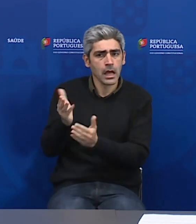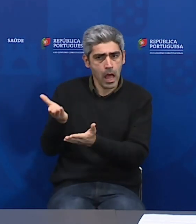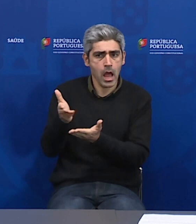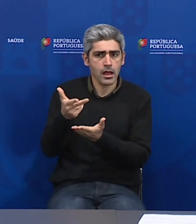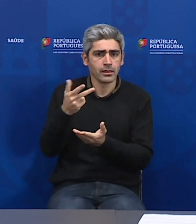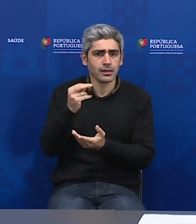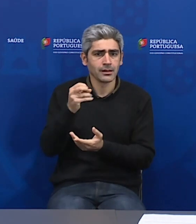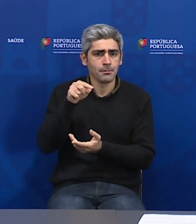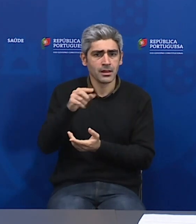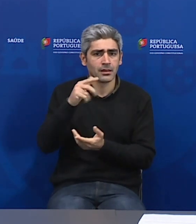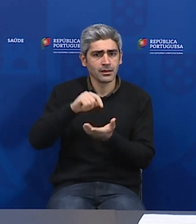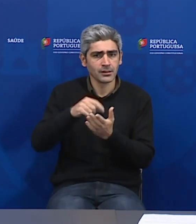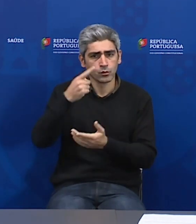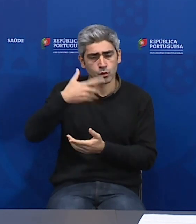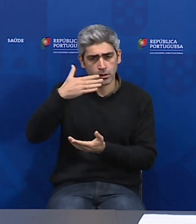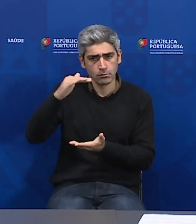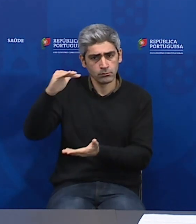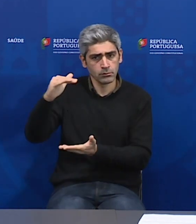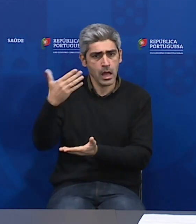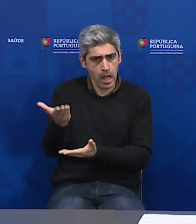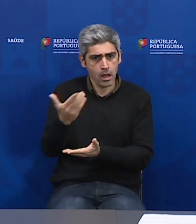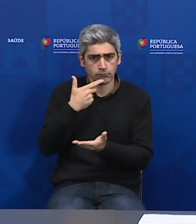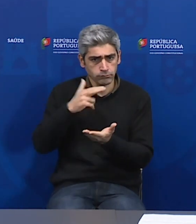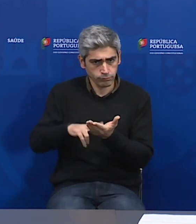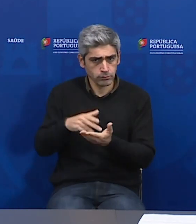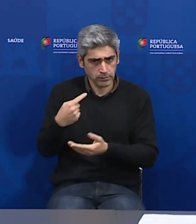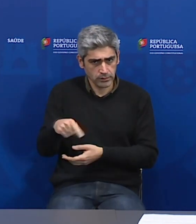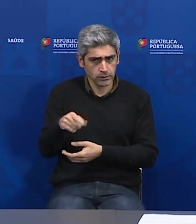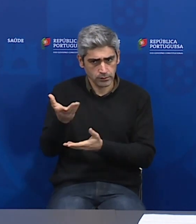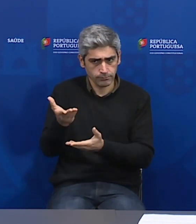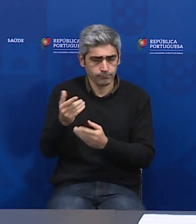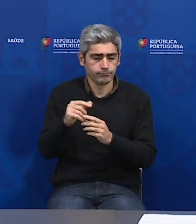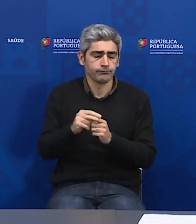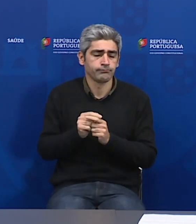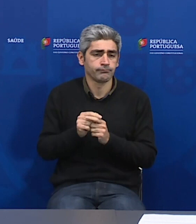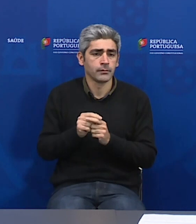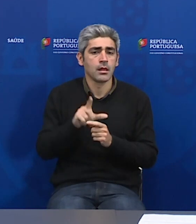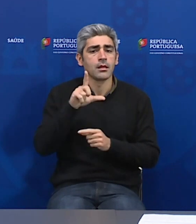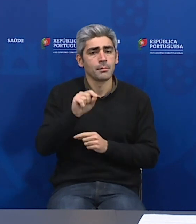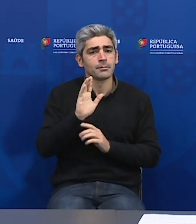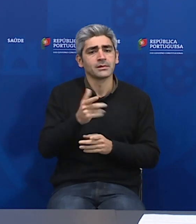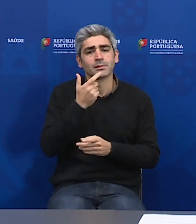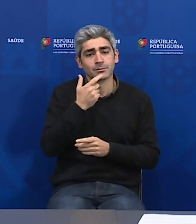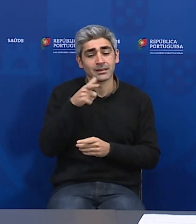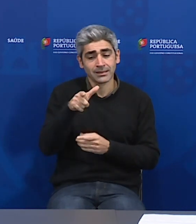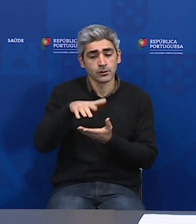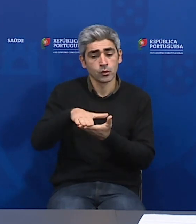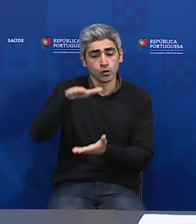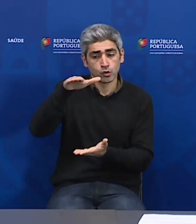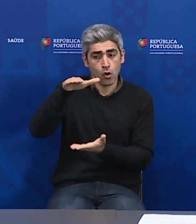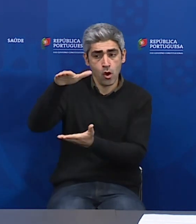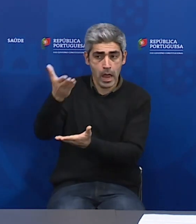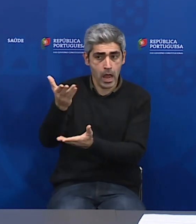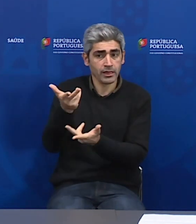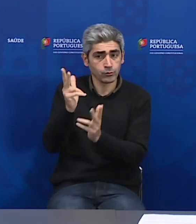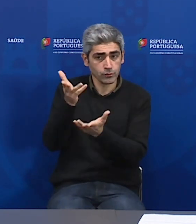mil testes por dia, estamos a falar de uma ordem de dimensão e de uma escala. E perceber que um estoque é algo